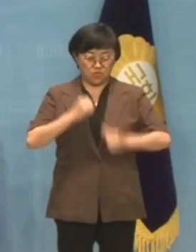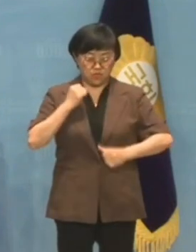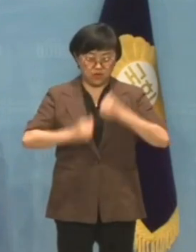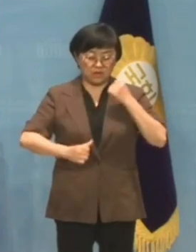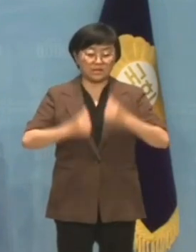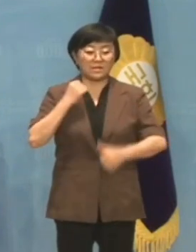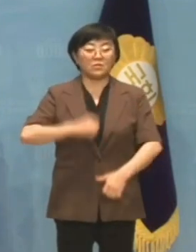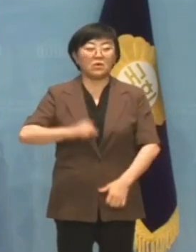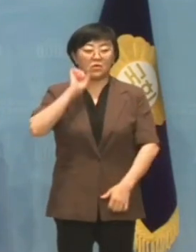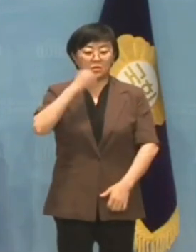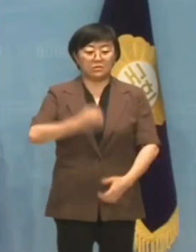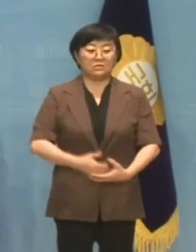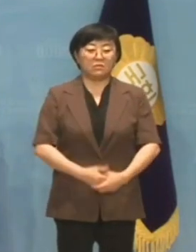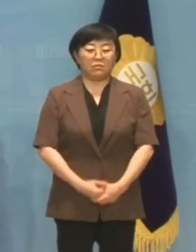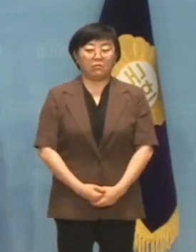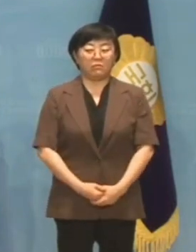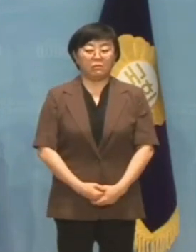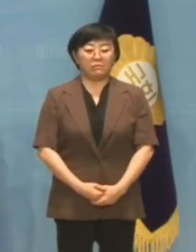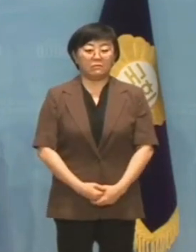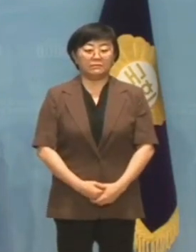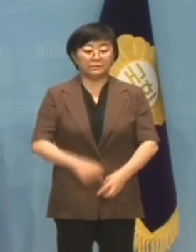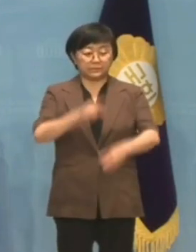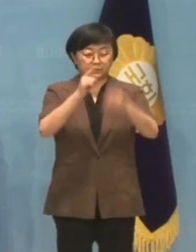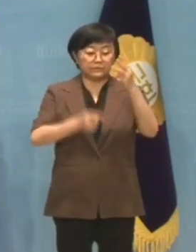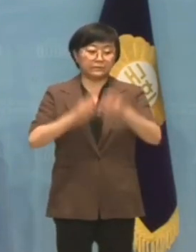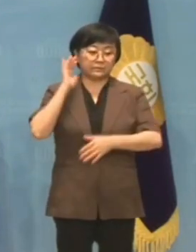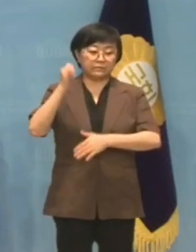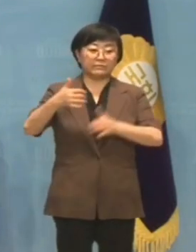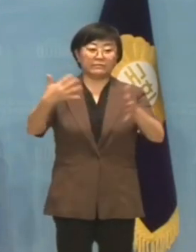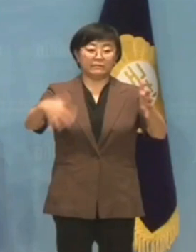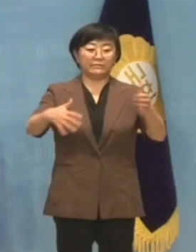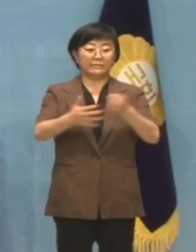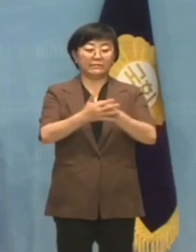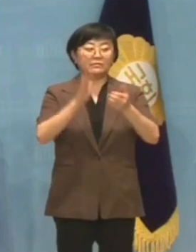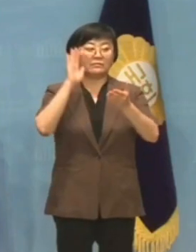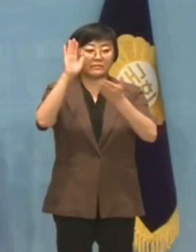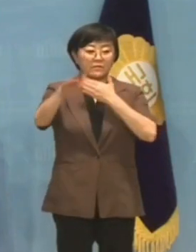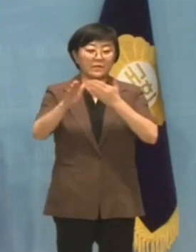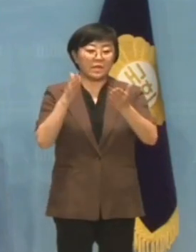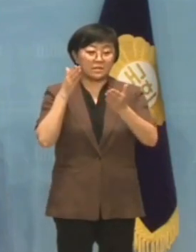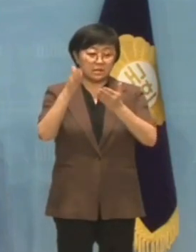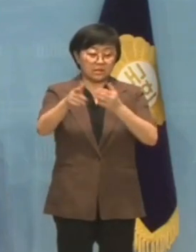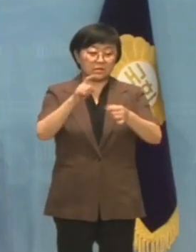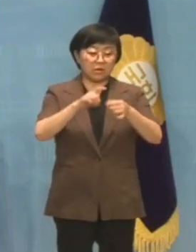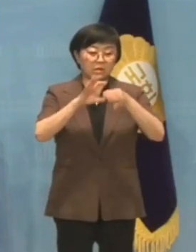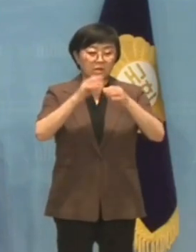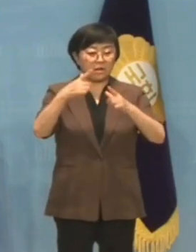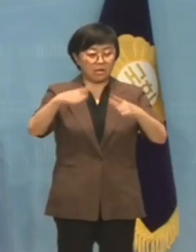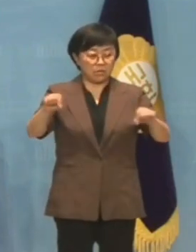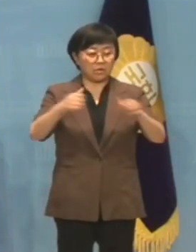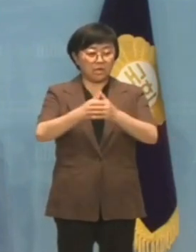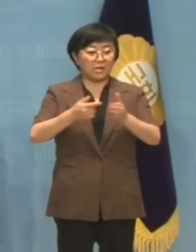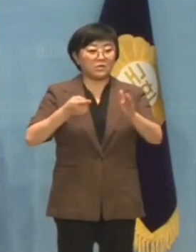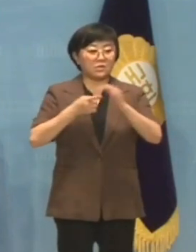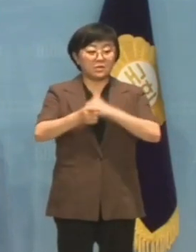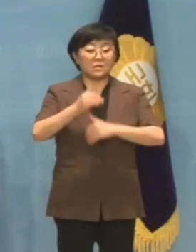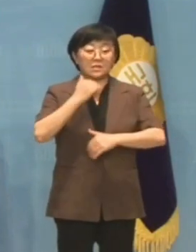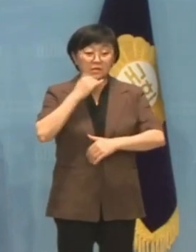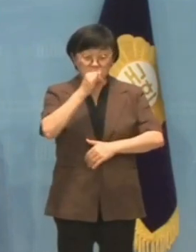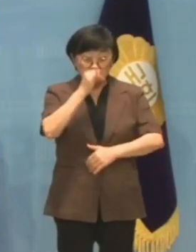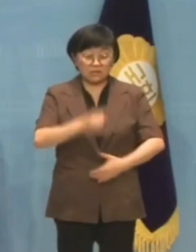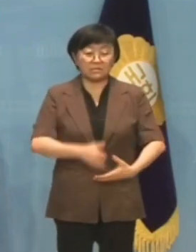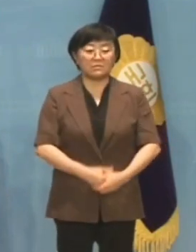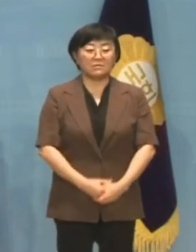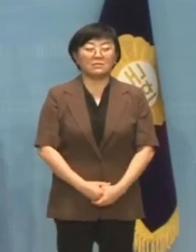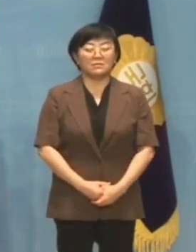참기 어렵습니다. 윤석열 대통령은 아직도 미래지향적 관계를 위한 일본의 조치를 기다리고 있습니까?